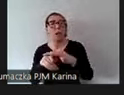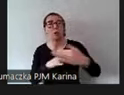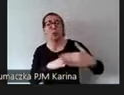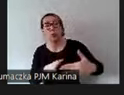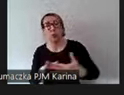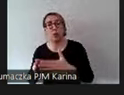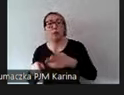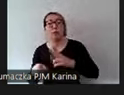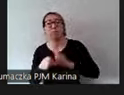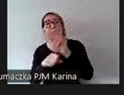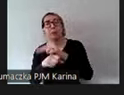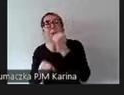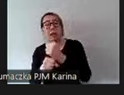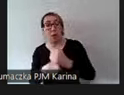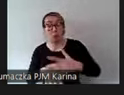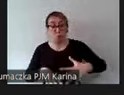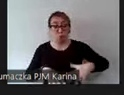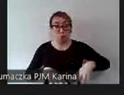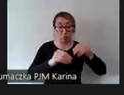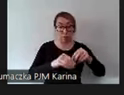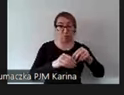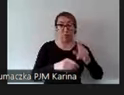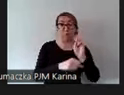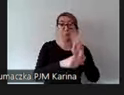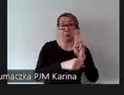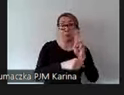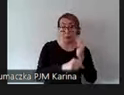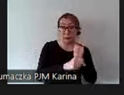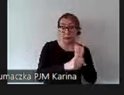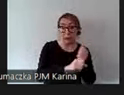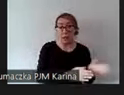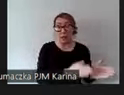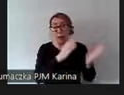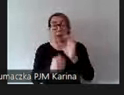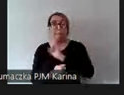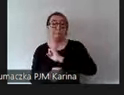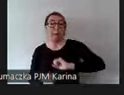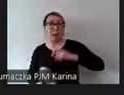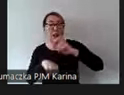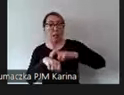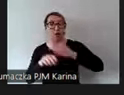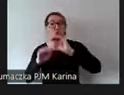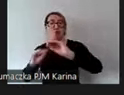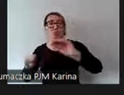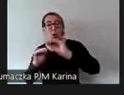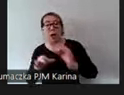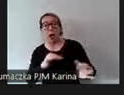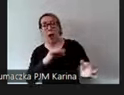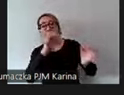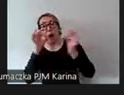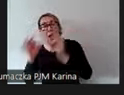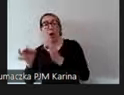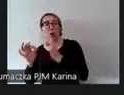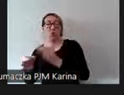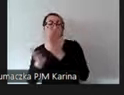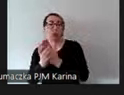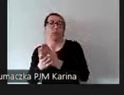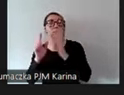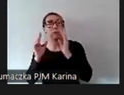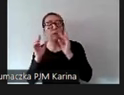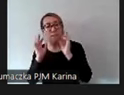od samego początku, czyli od rekrutacji, przez badania lekarskie, przez szkolenia do samego już zatrudnienia